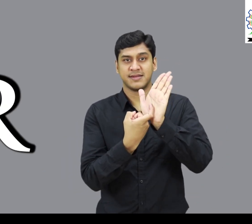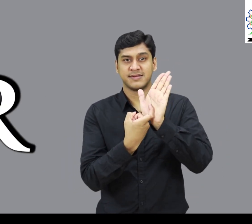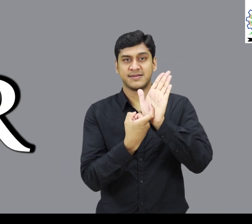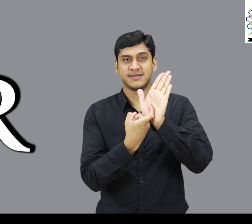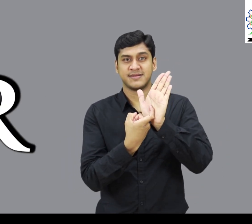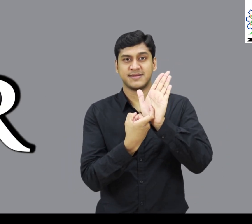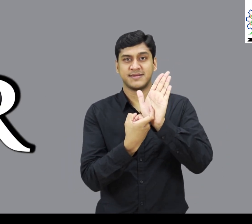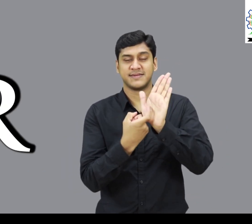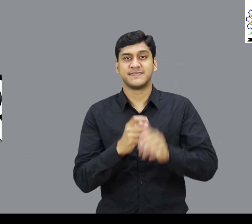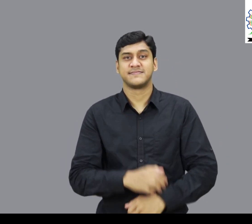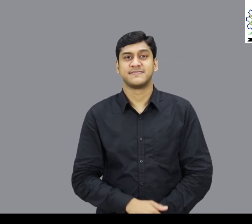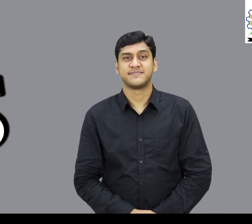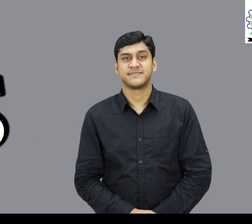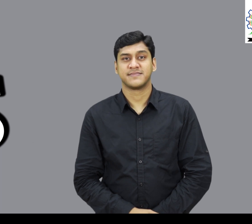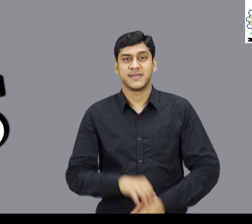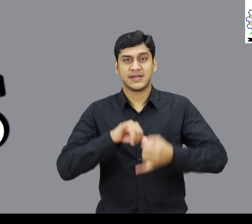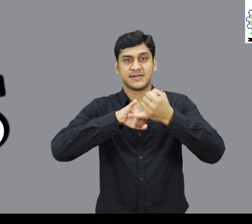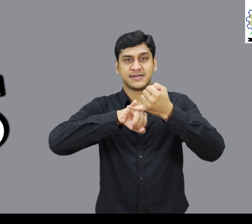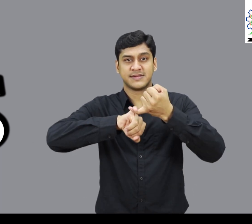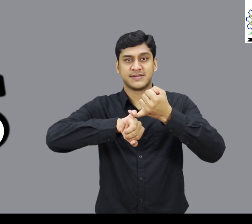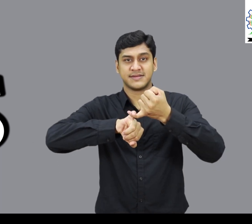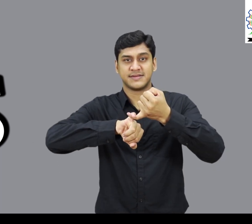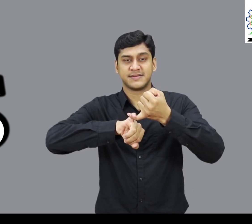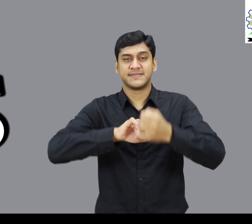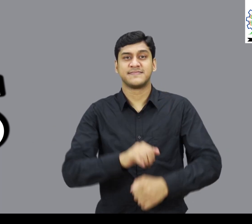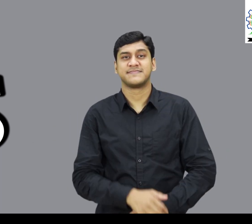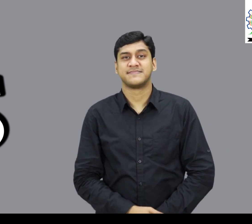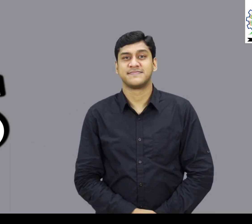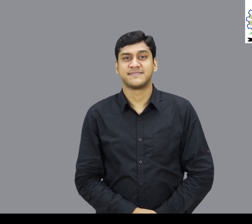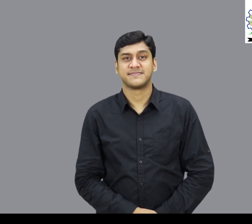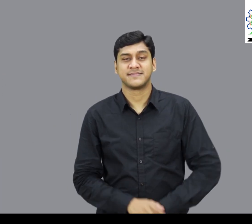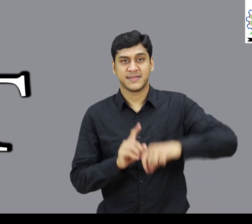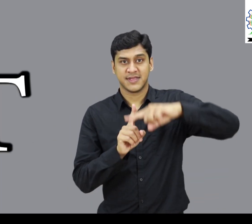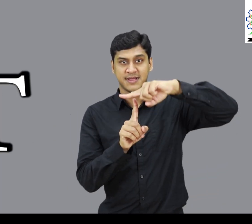S T